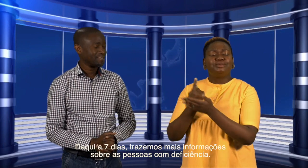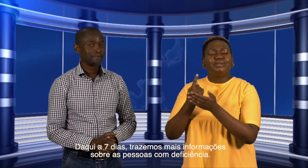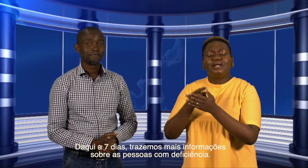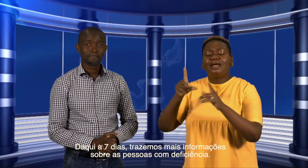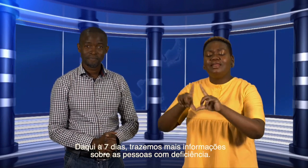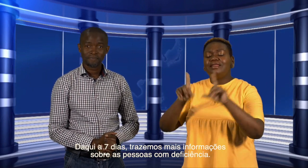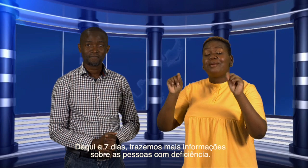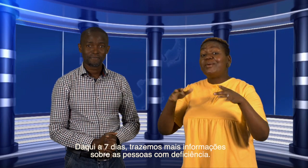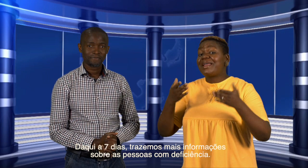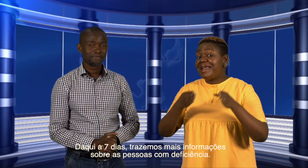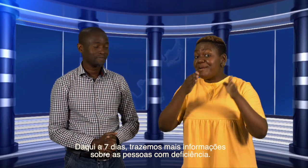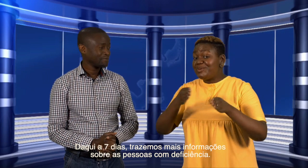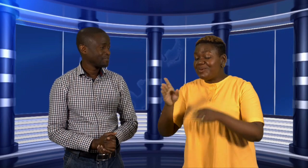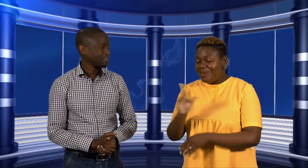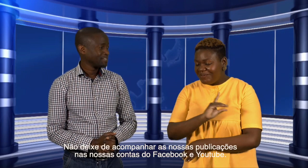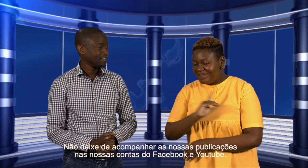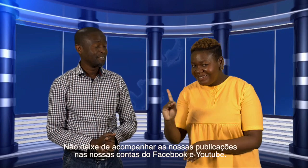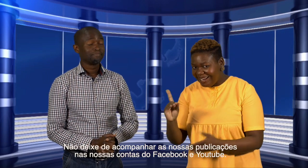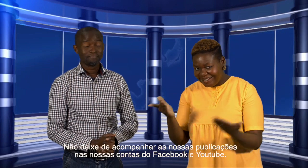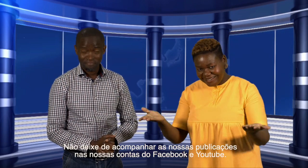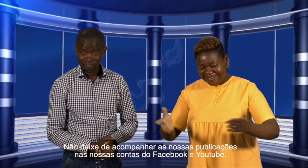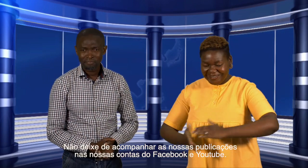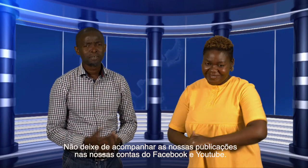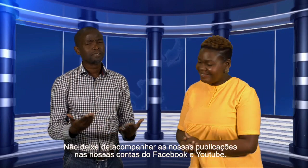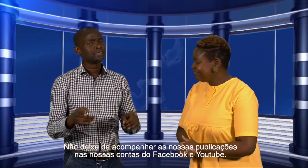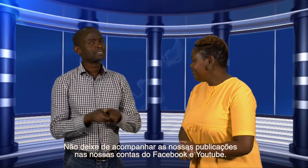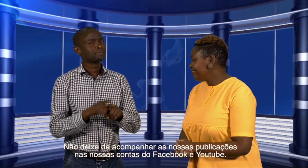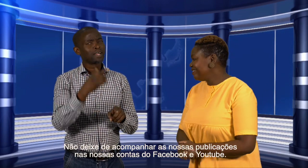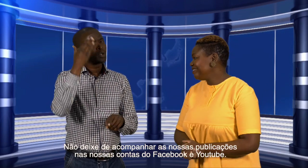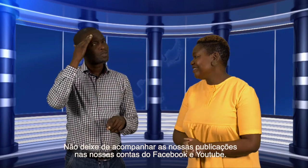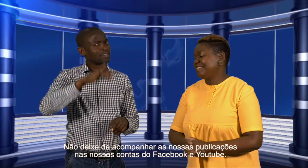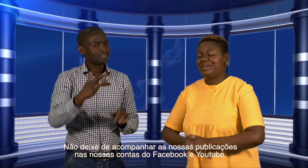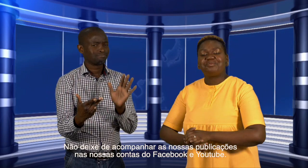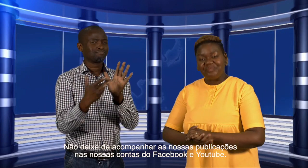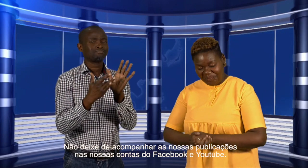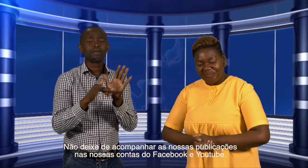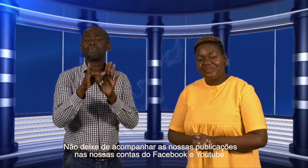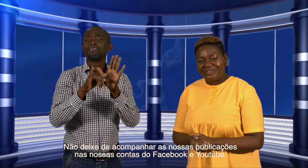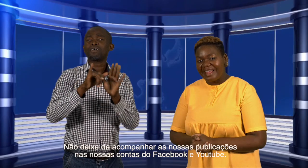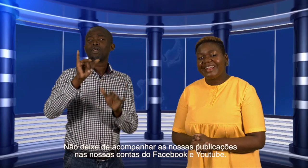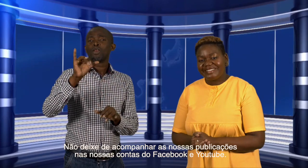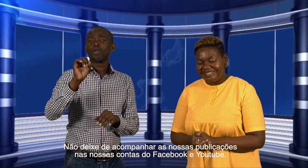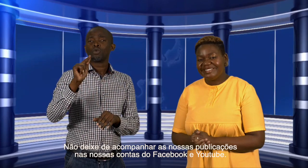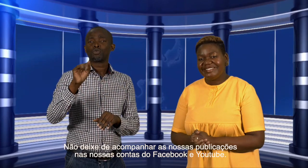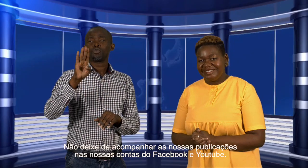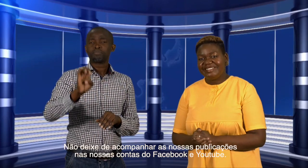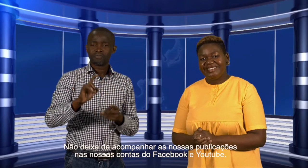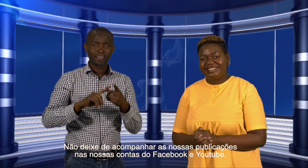pessoas com deficiência. Não deixe de acompanhar as nossas publicações nas nossas contas do